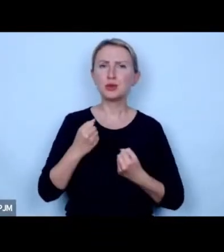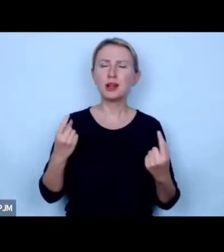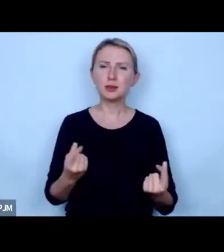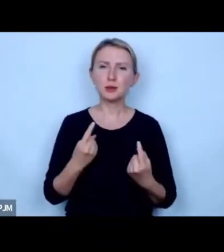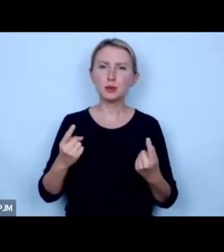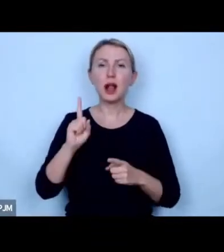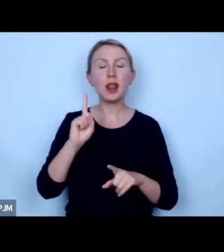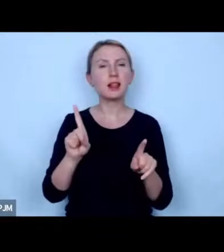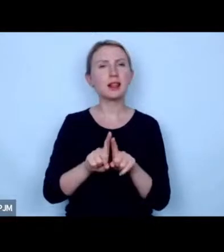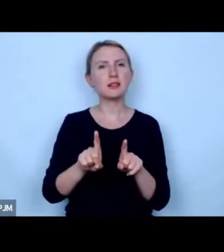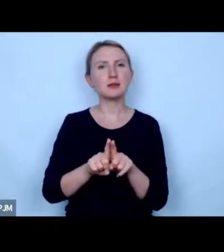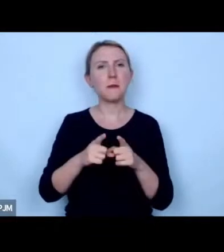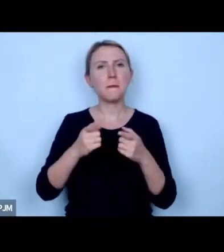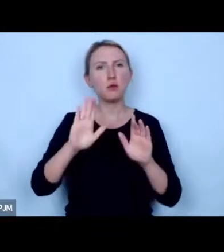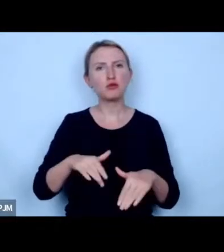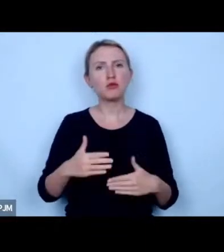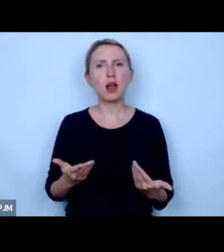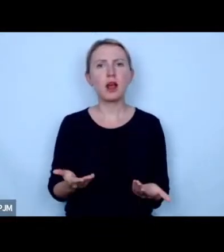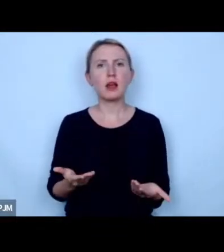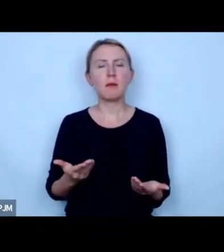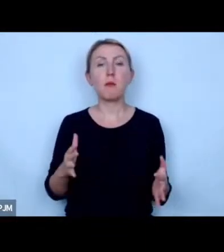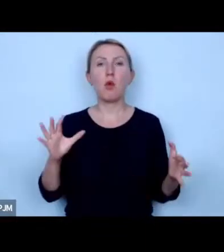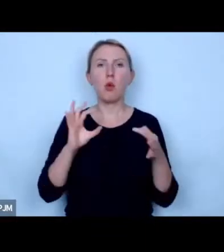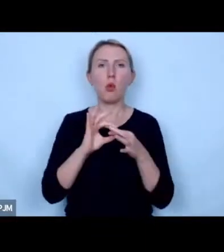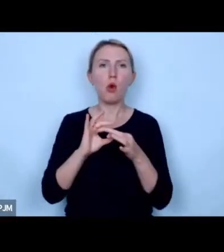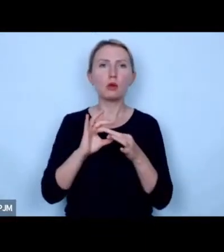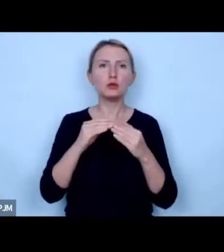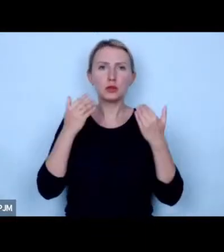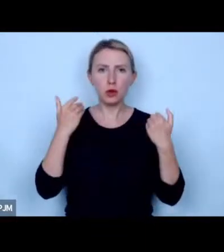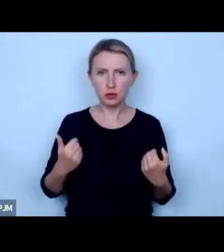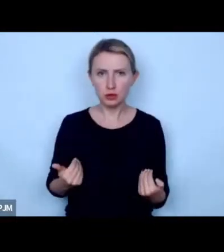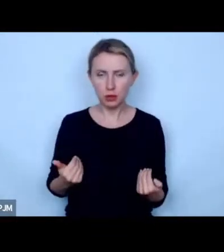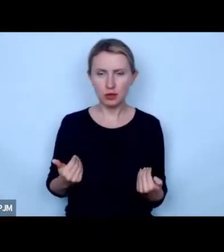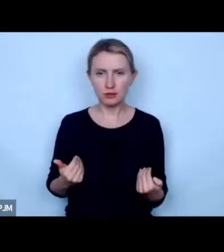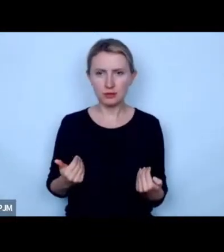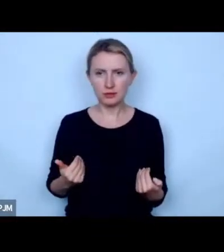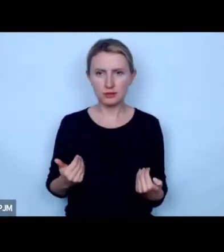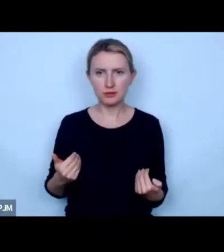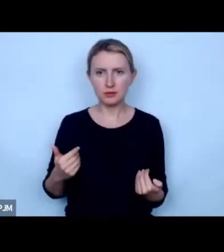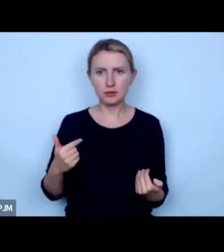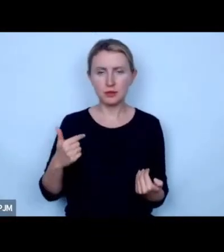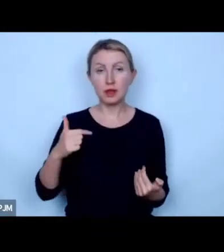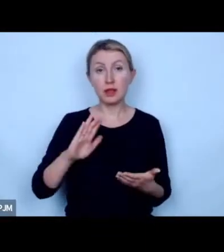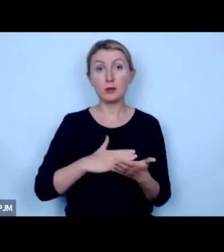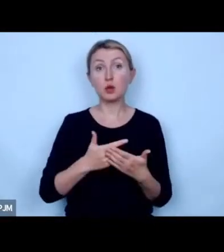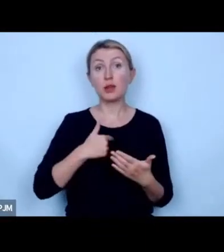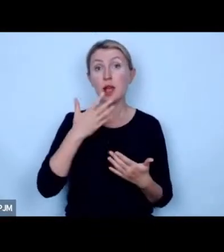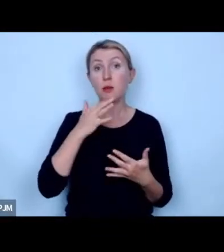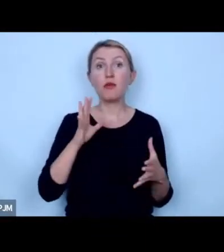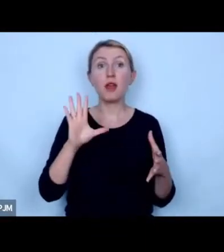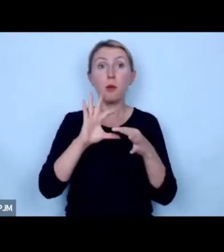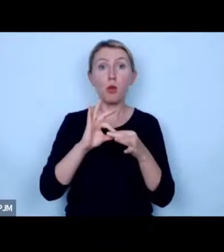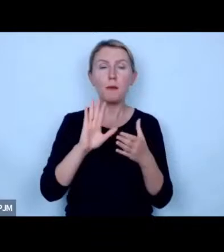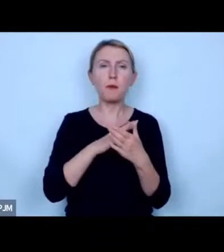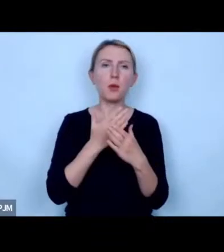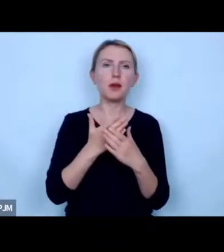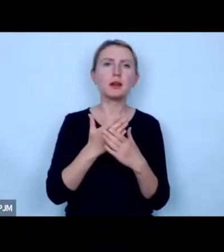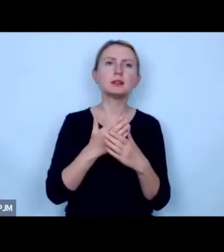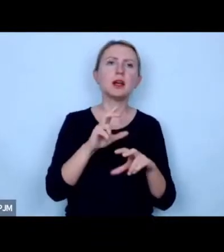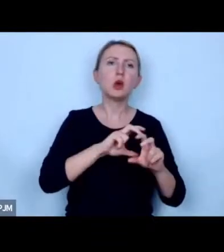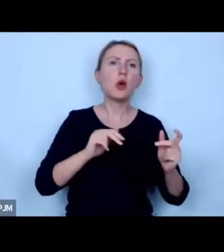strony a z drugiej strony pozwala właśnie połączyć te osoby kiedy mówię na przykład o połączeniach między ruchem